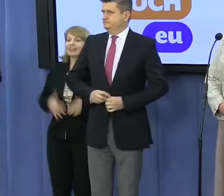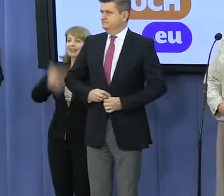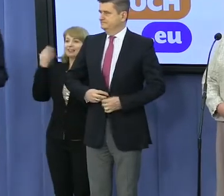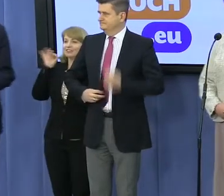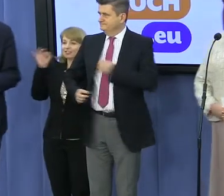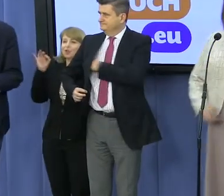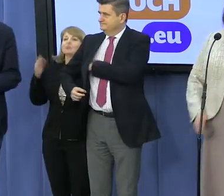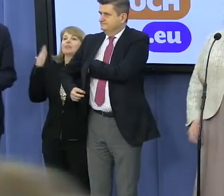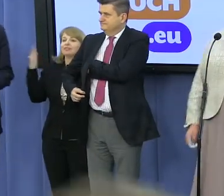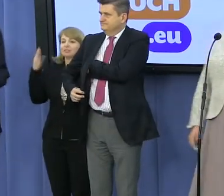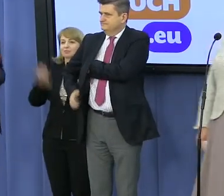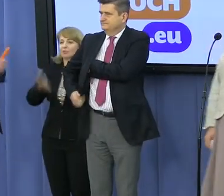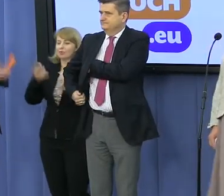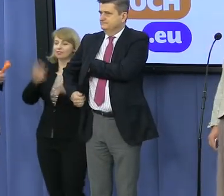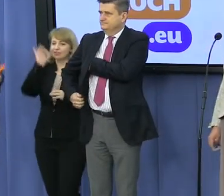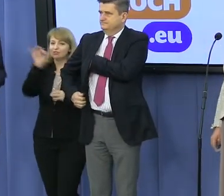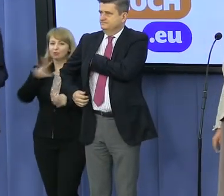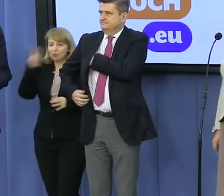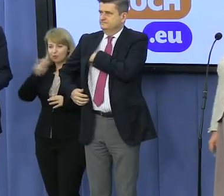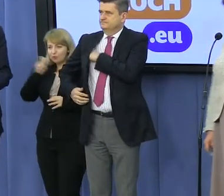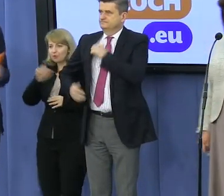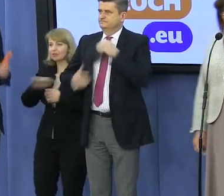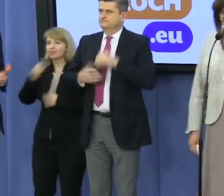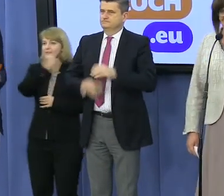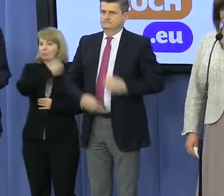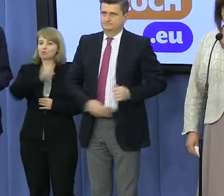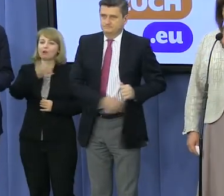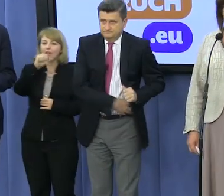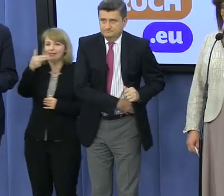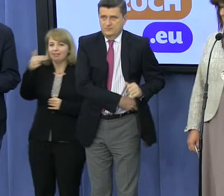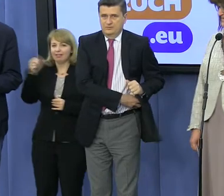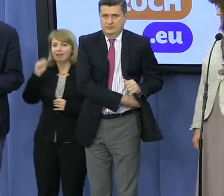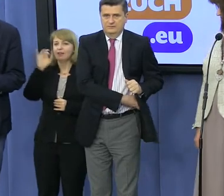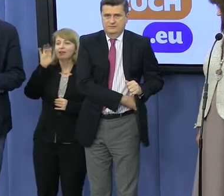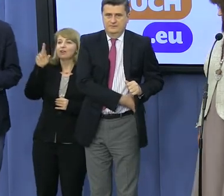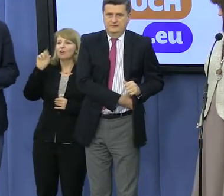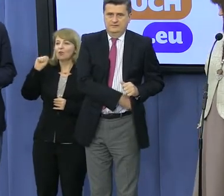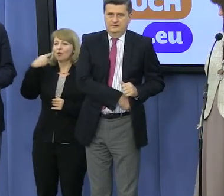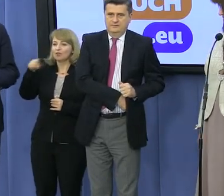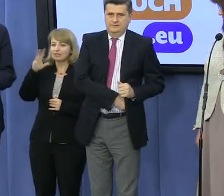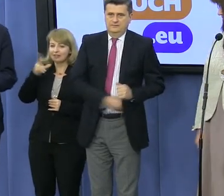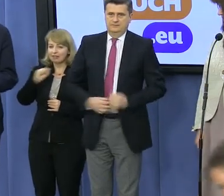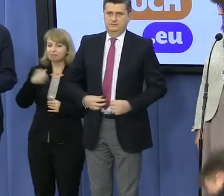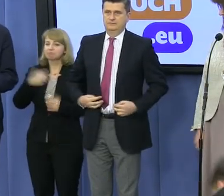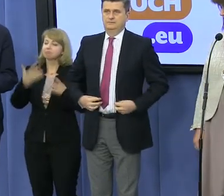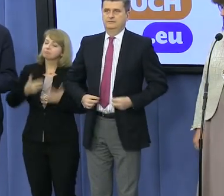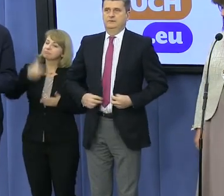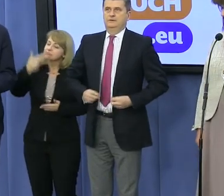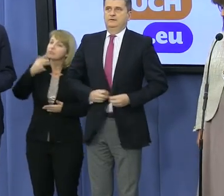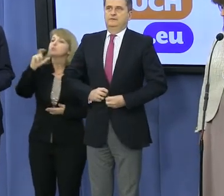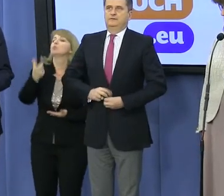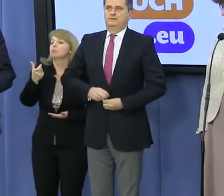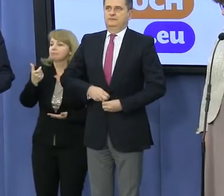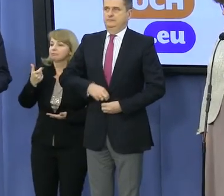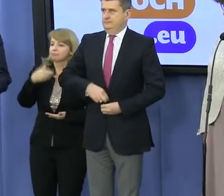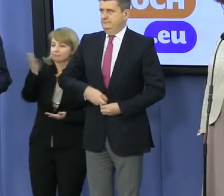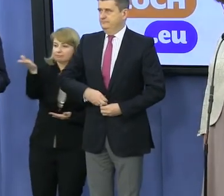Witam na konferencji Twojego ruchu. Ze mną posłanka Anna Grodzka, przewodniczący Janusz Palikot. Ja pozwolę sobie zacząć od małej